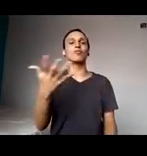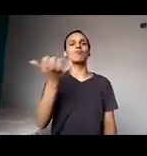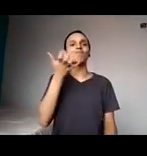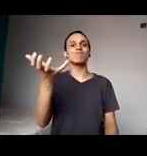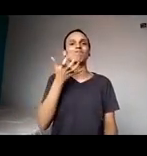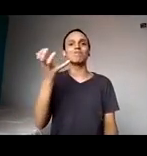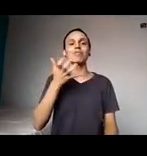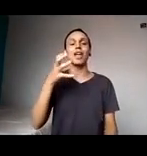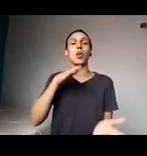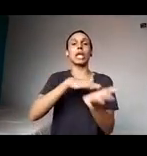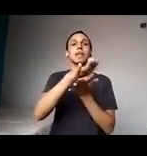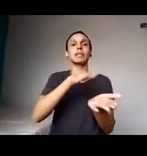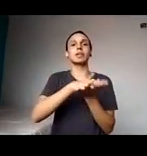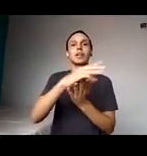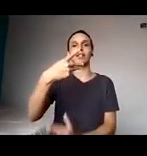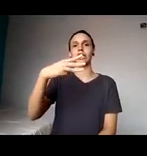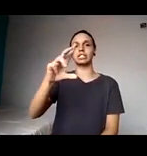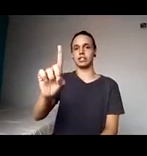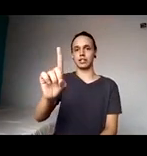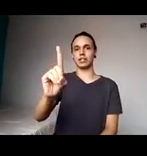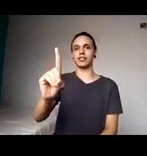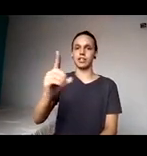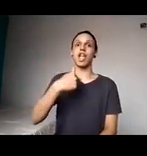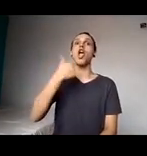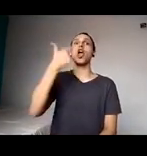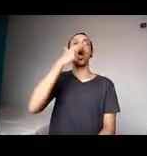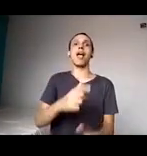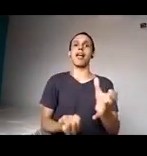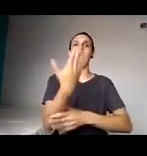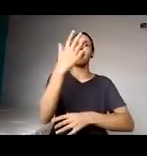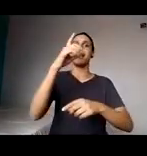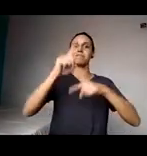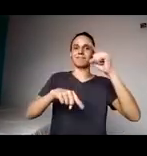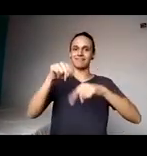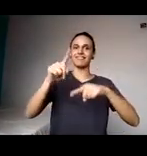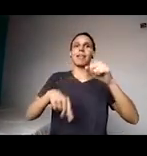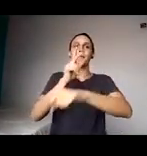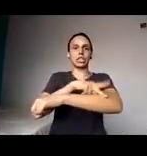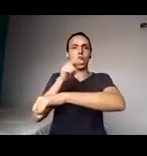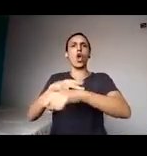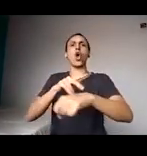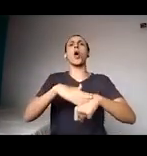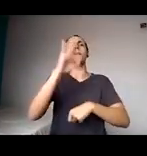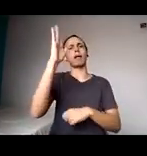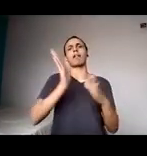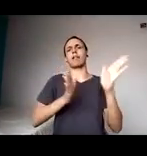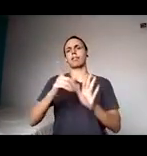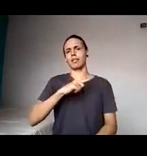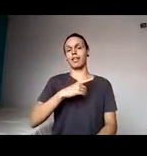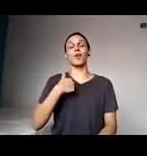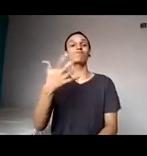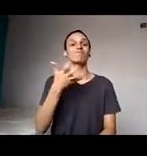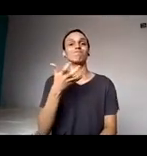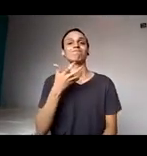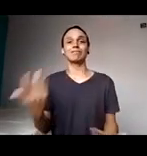3D para eu produzir recursos pedagógicos mais acessíveis, né? Então, assim,